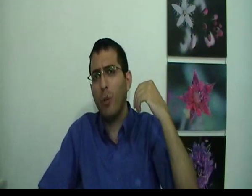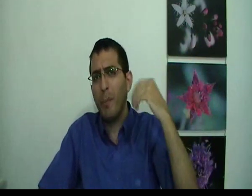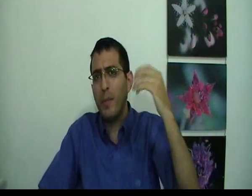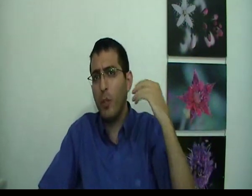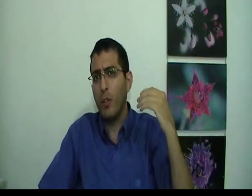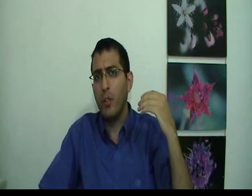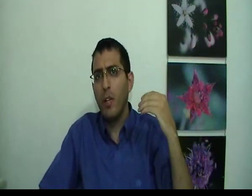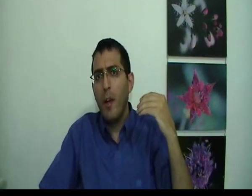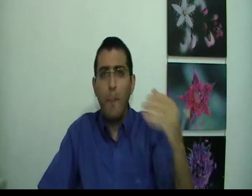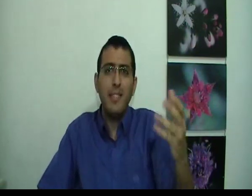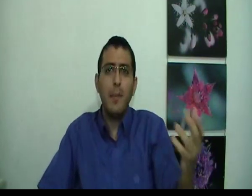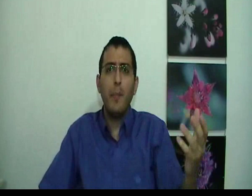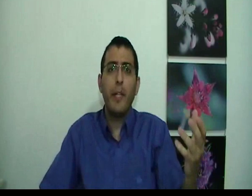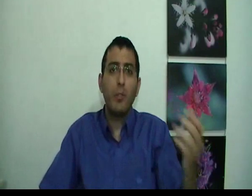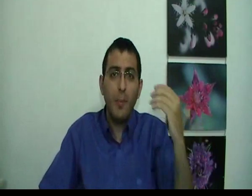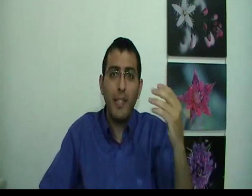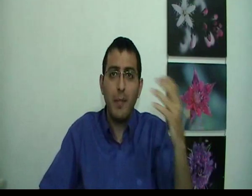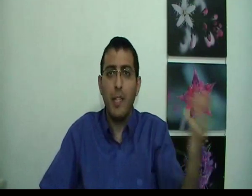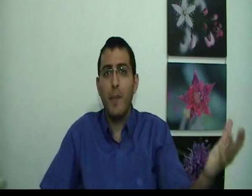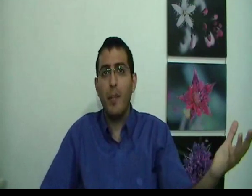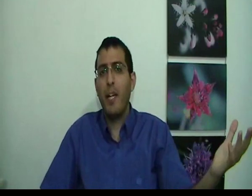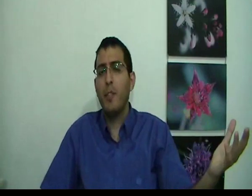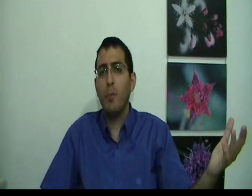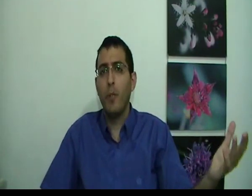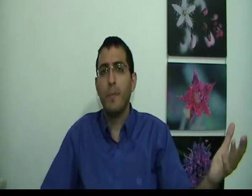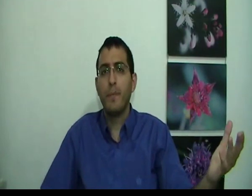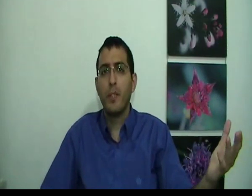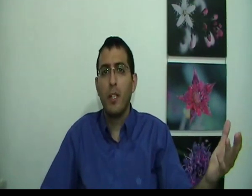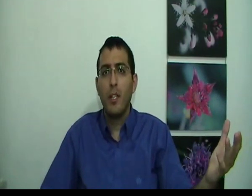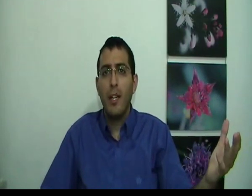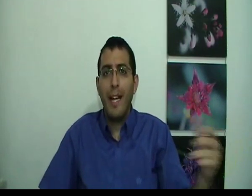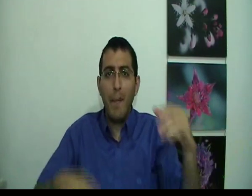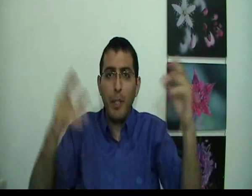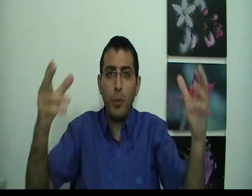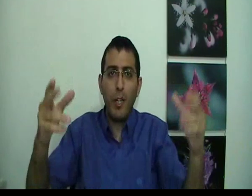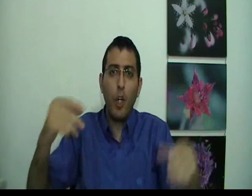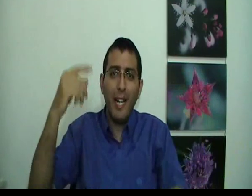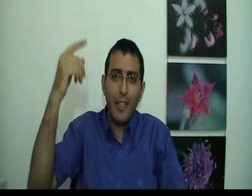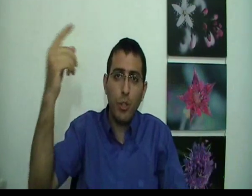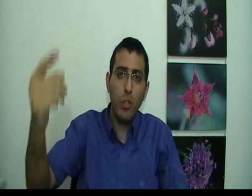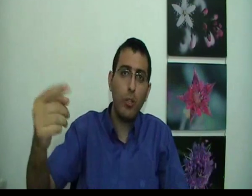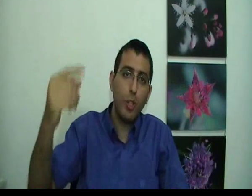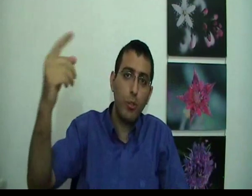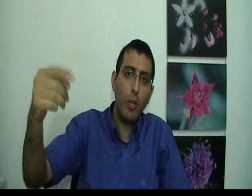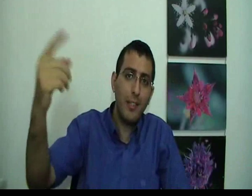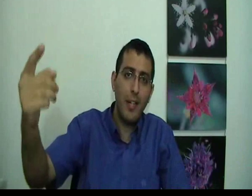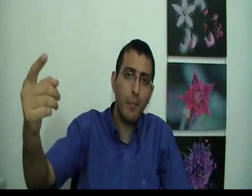בדמיון. מי זה מדבר איתו? זה בעצם האדם מדבר עם עצמו. כל הרצונות של אותו אדם